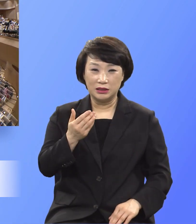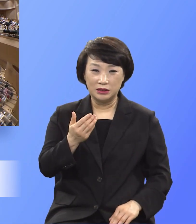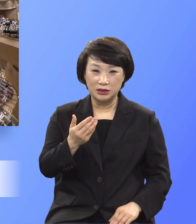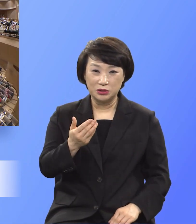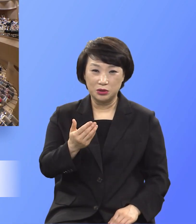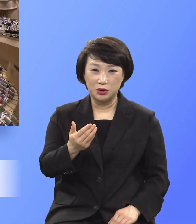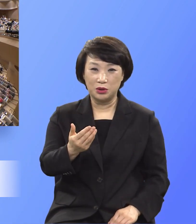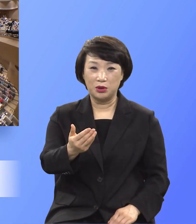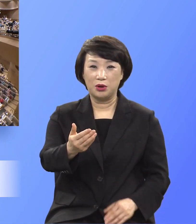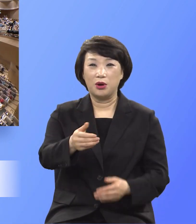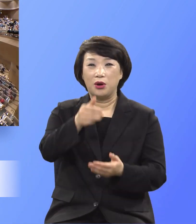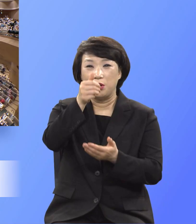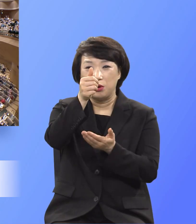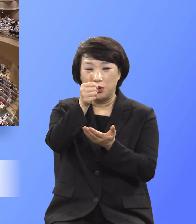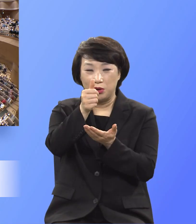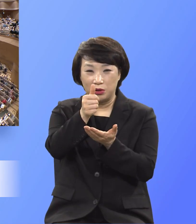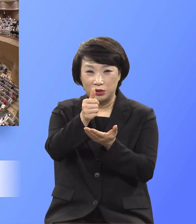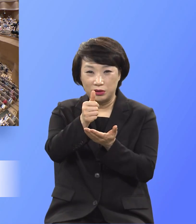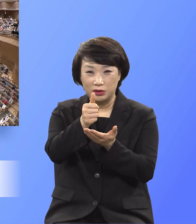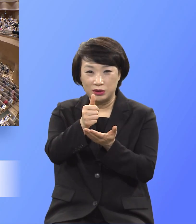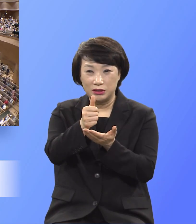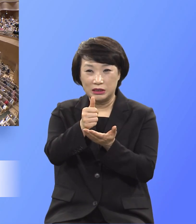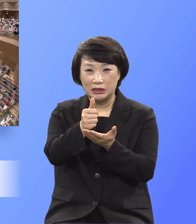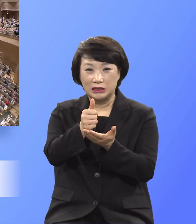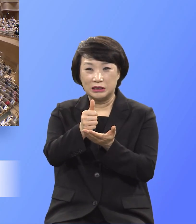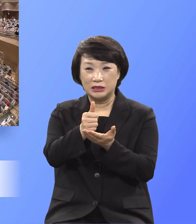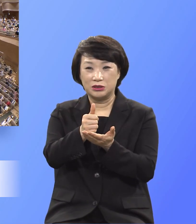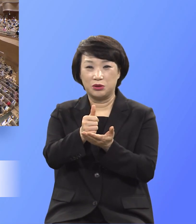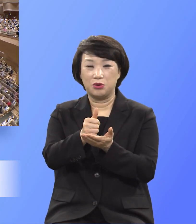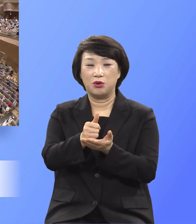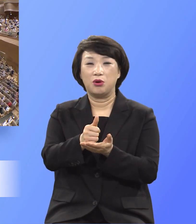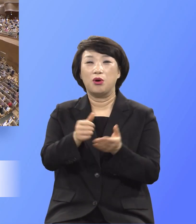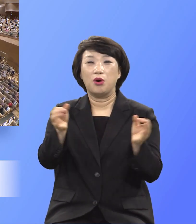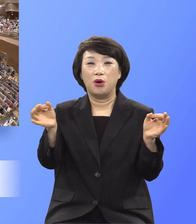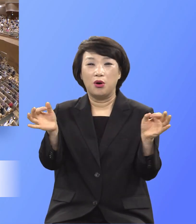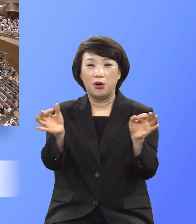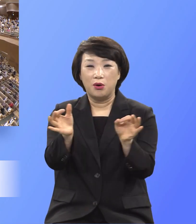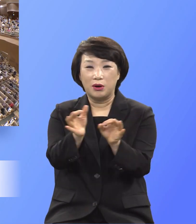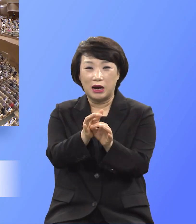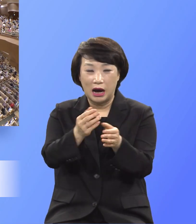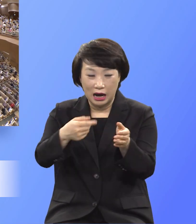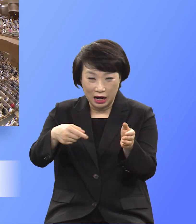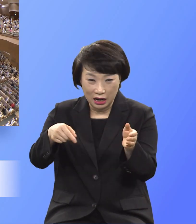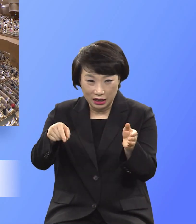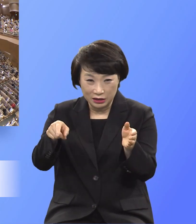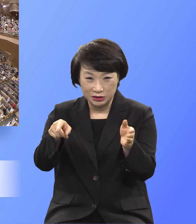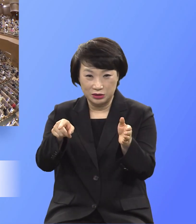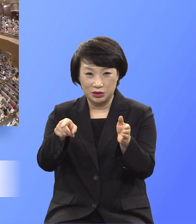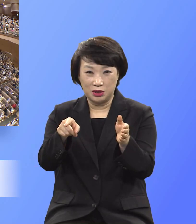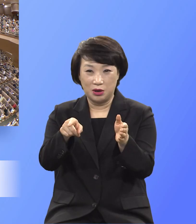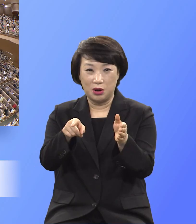내 척이 isn't llamado 건가호